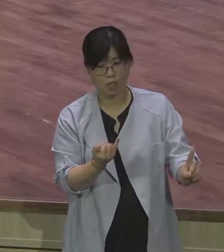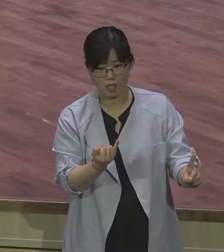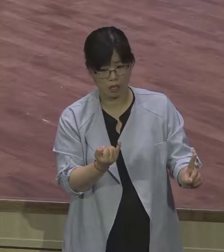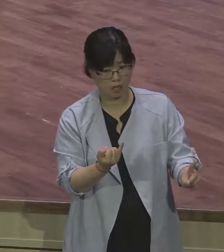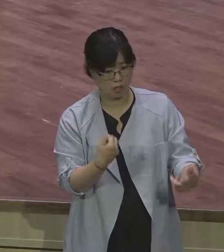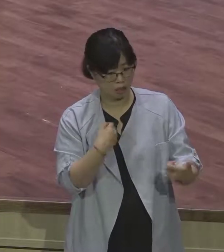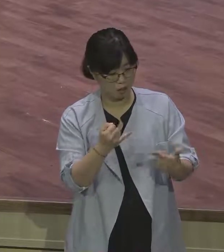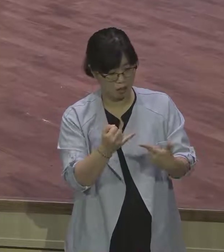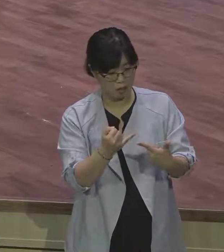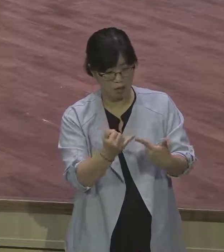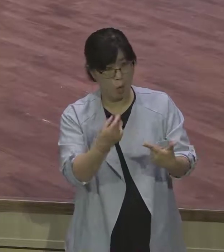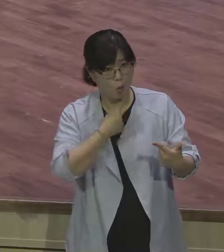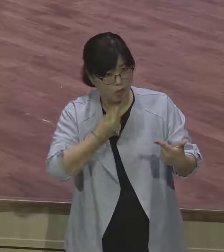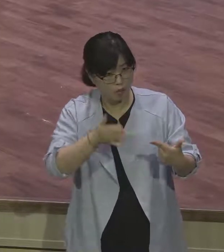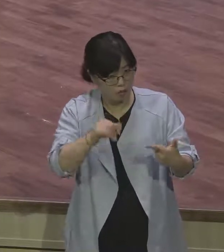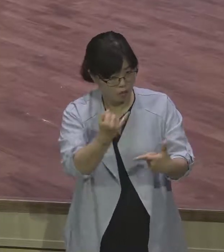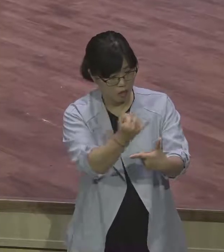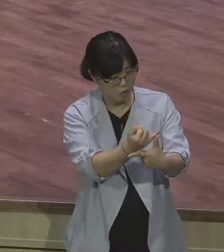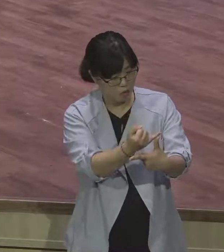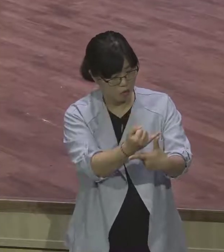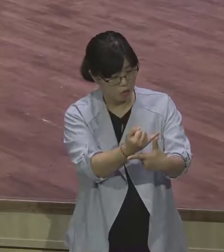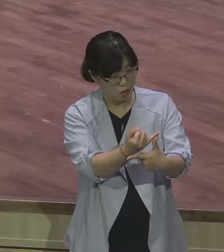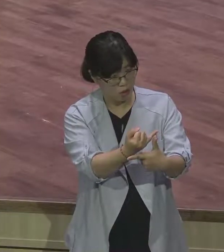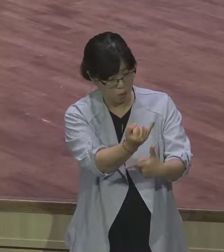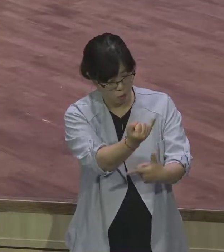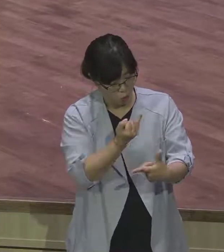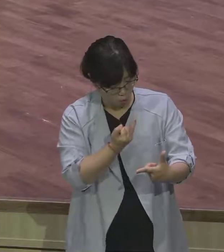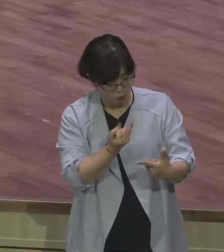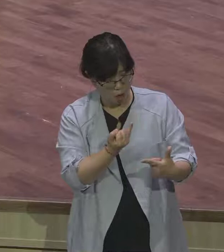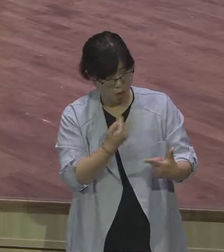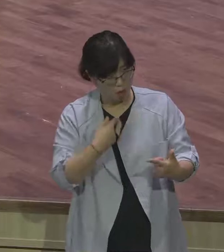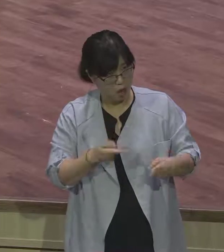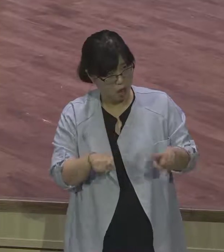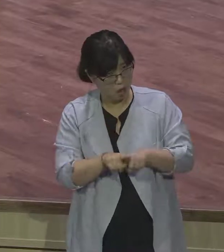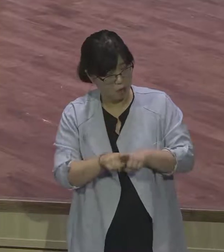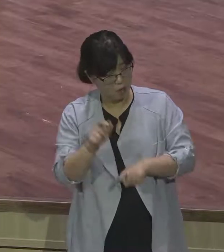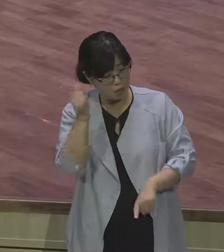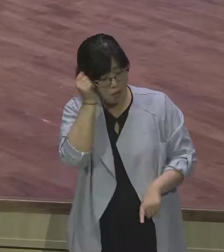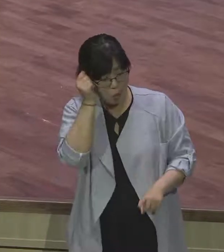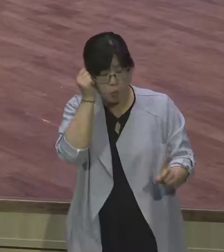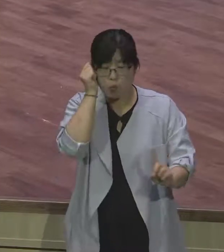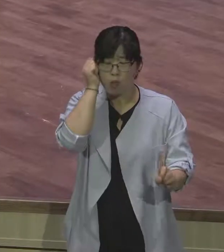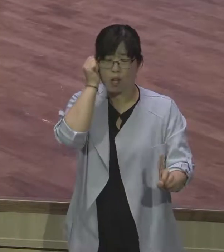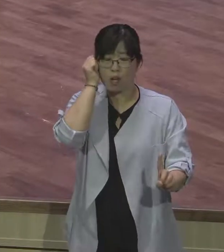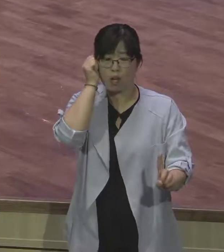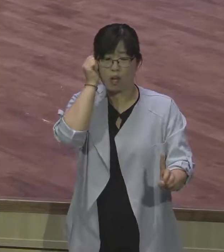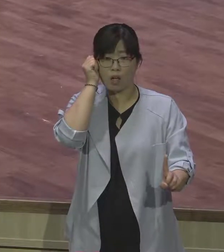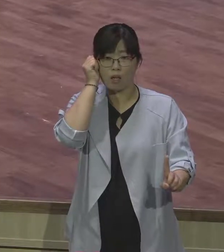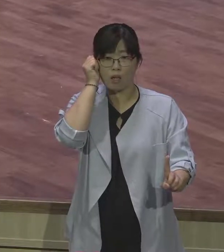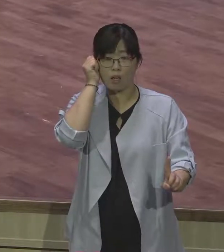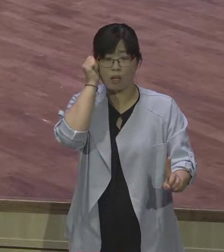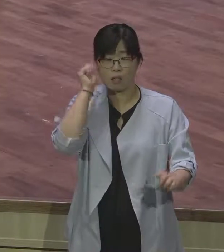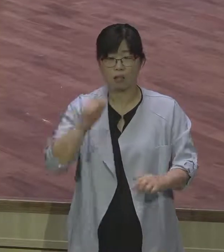외삼촌이면 딸이면 사촌가이잖아요. 결혼했어요. 그때는 사람이 없었기 때문에 그러니까